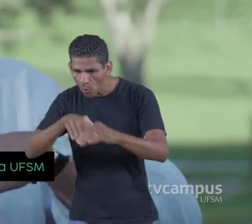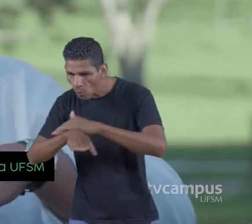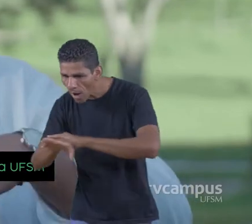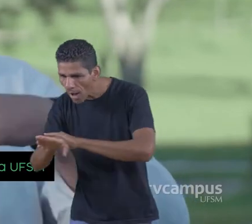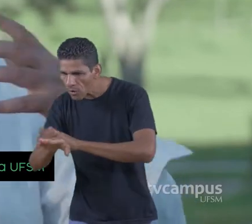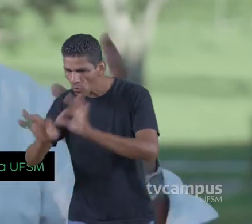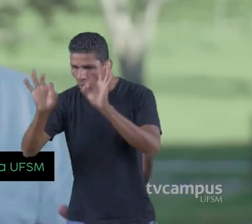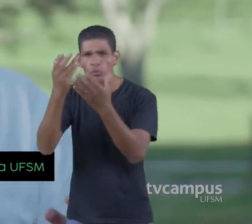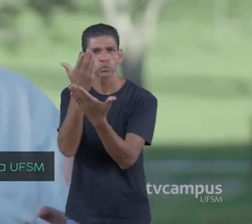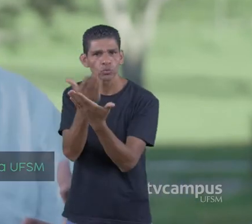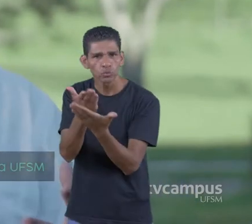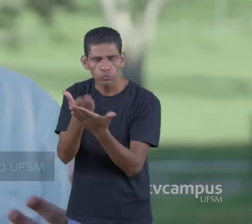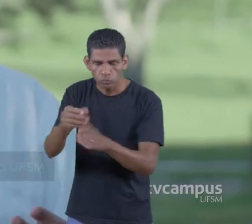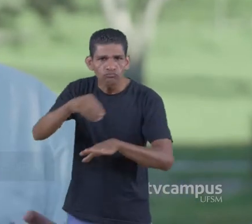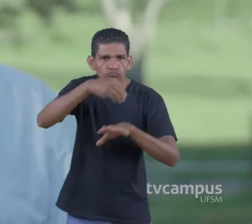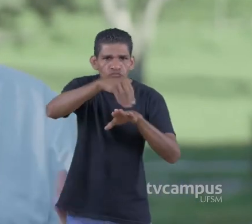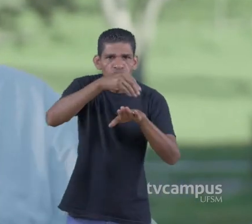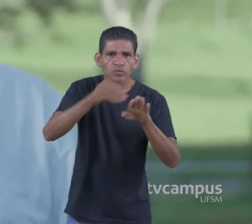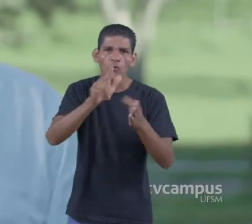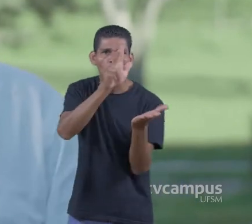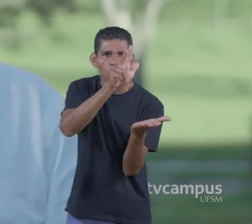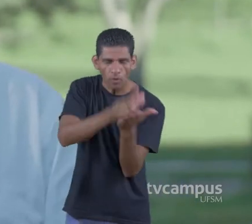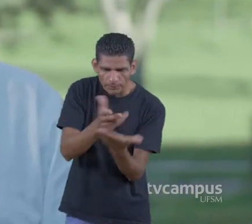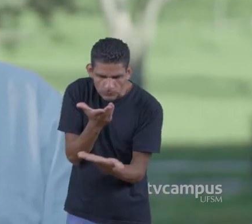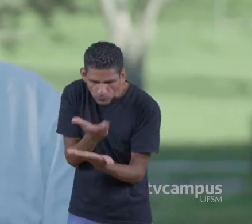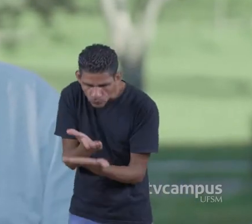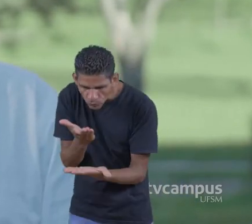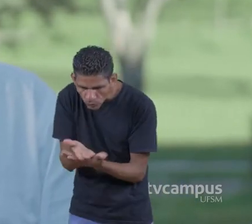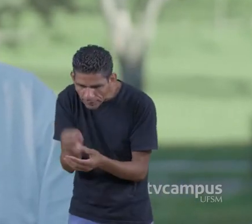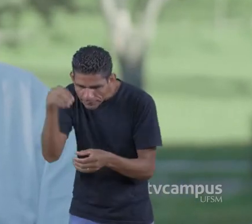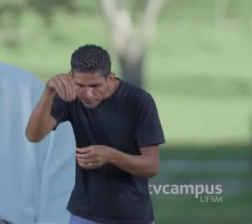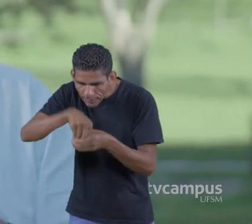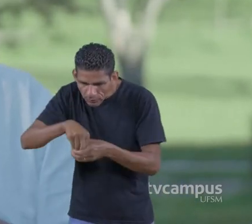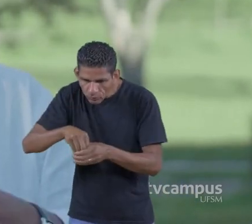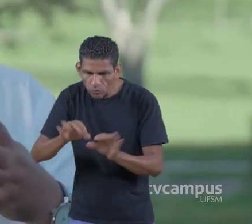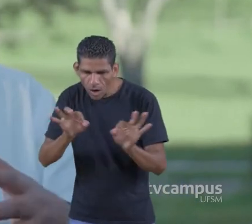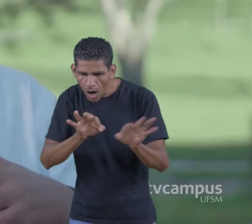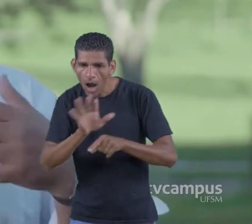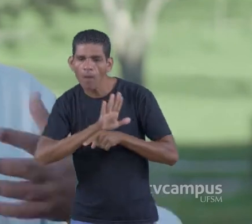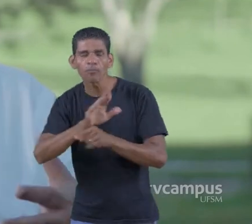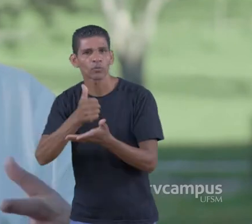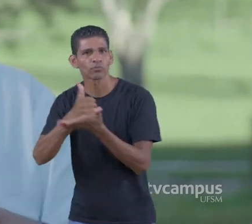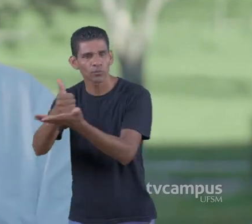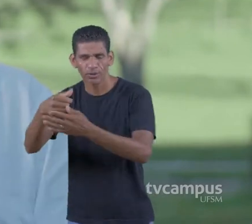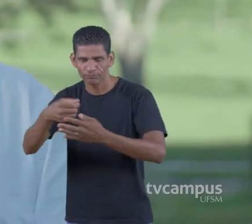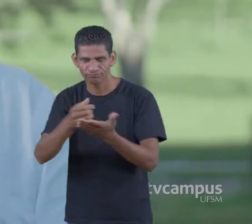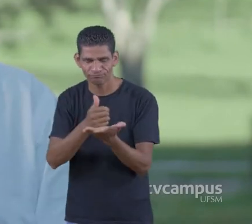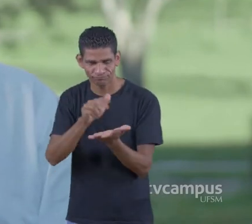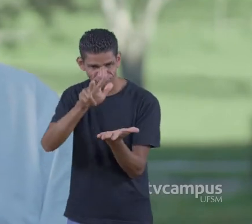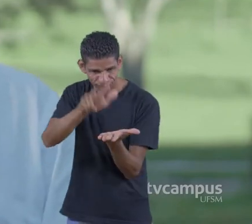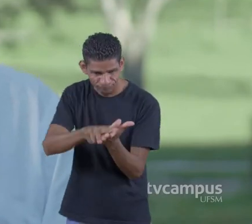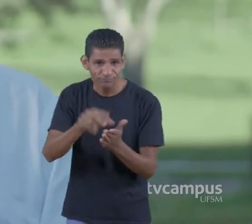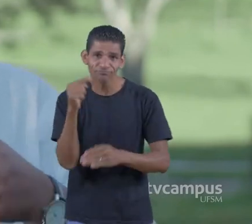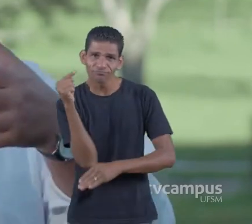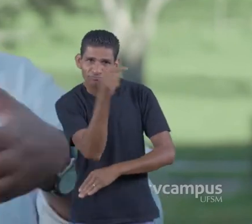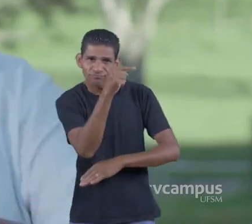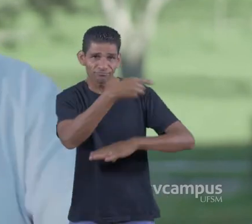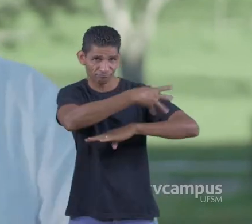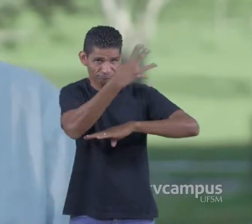digamos, uma excelência no estudo desses fósseis Dentro do Centro de Apoio à Pesquisa Paleontológica, que fica na Quarta